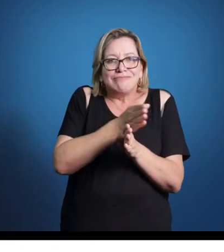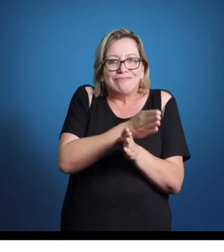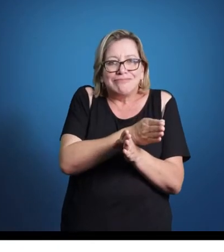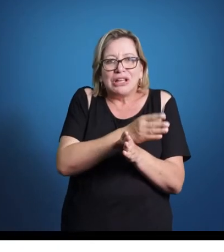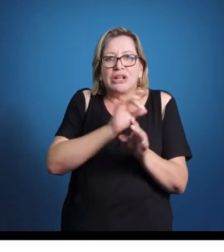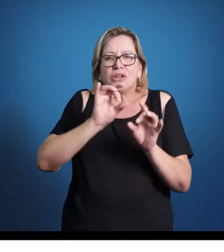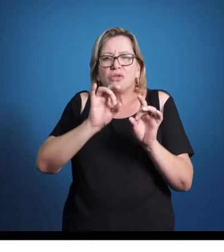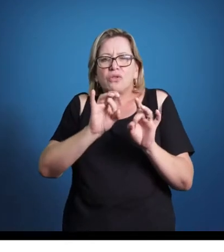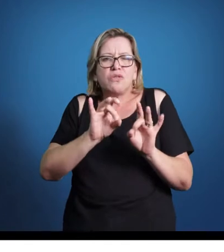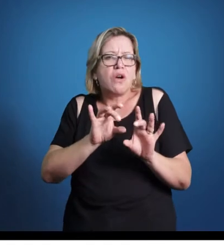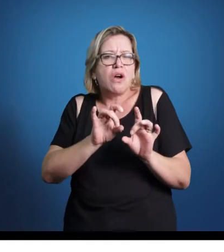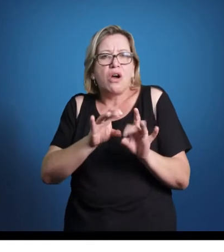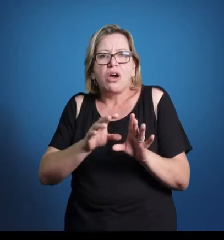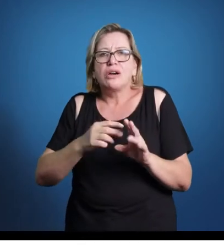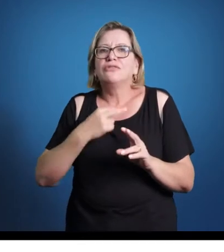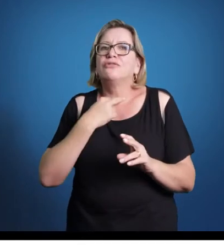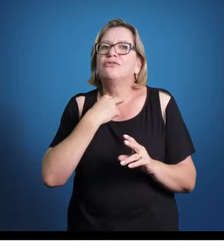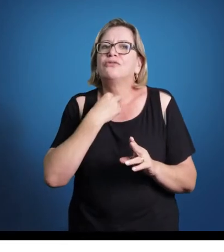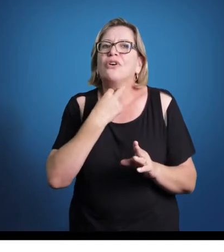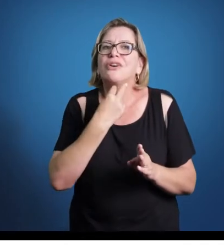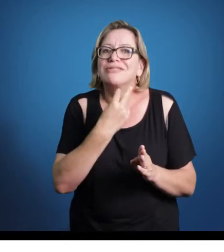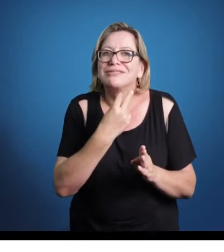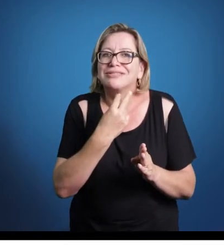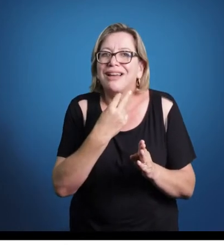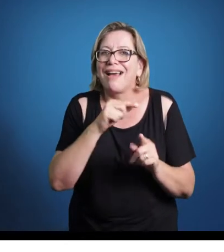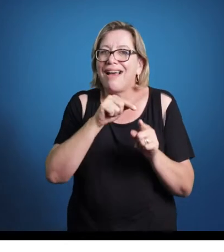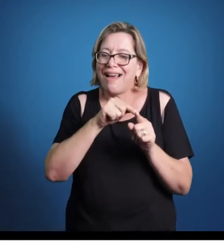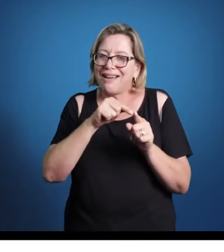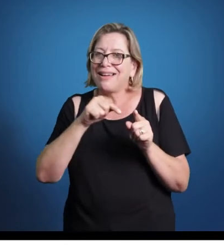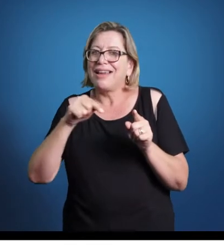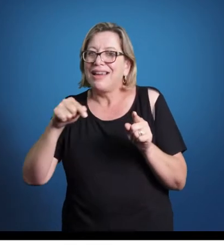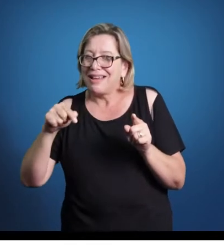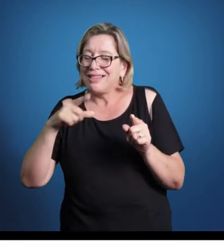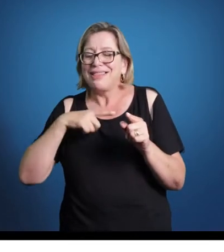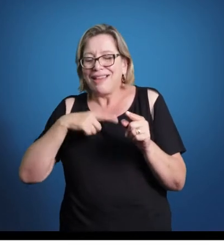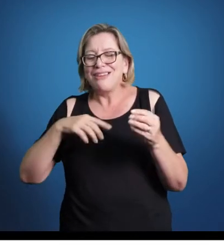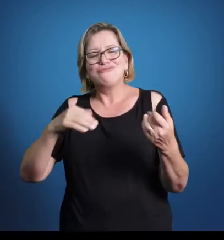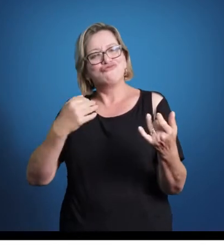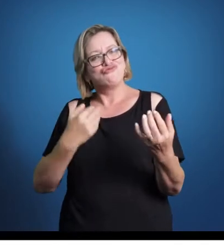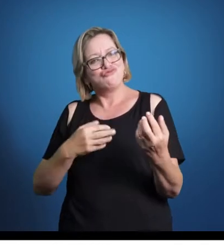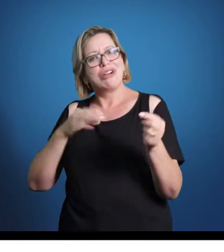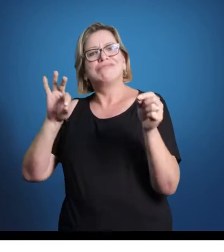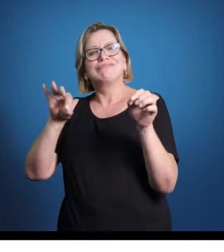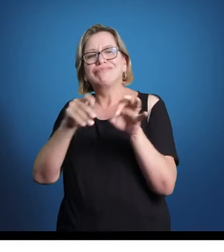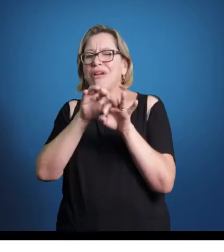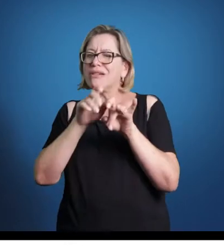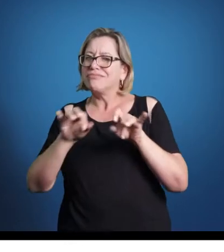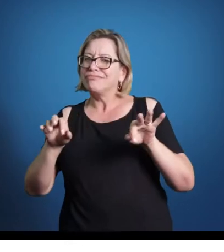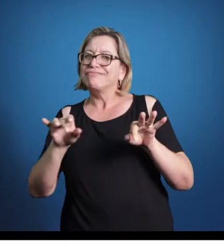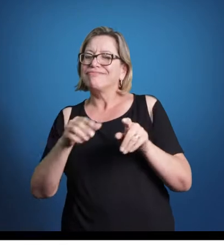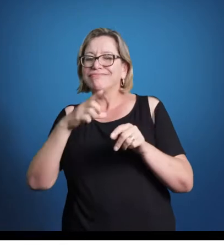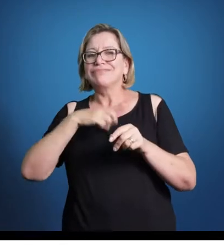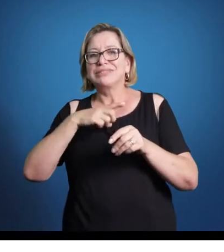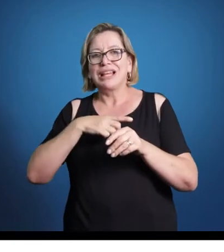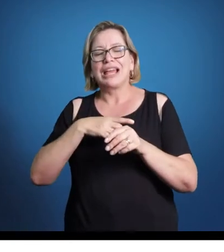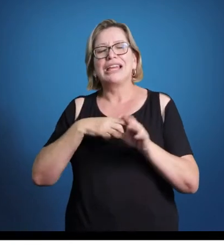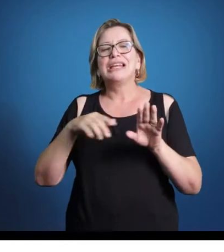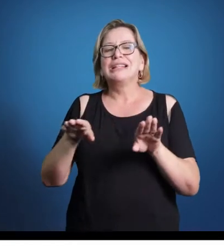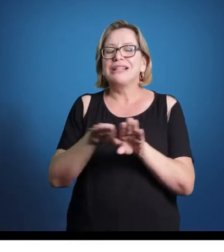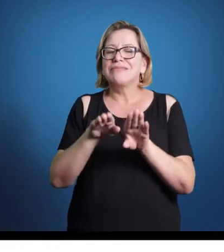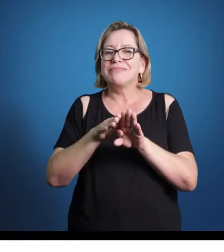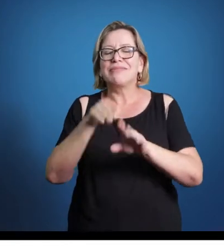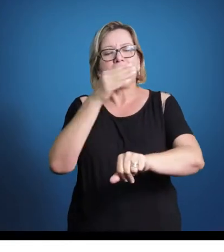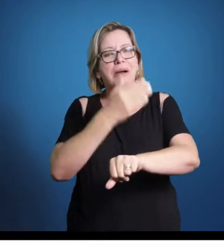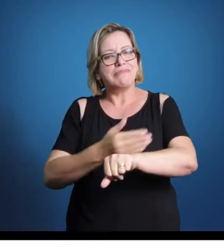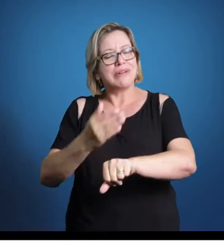exclusivamente feita para vozes. Então, existem acompanhamentos instrumentais, incipientes, e existe toda uma prática atrovadora,